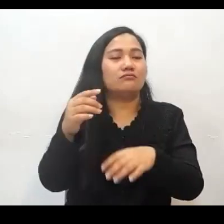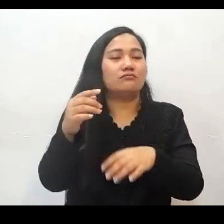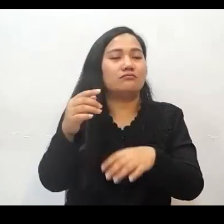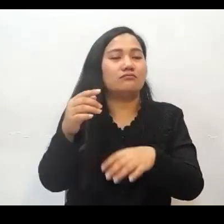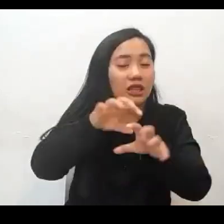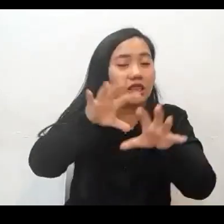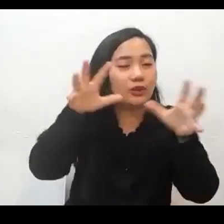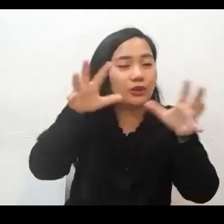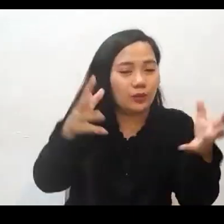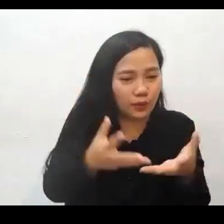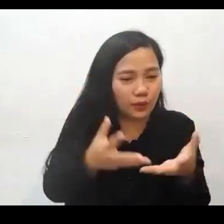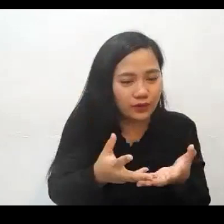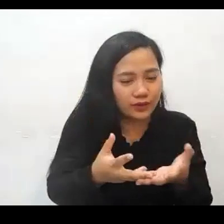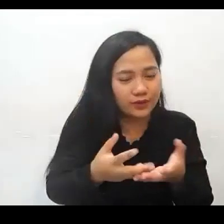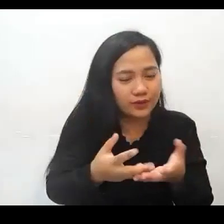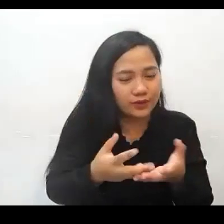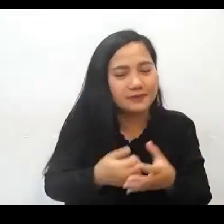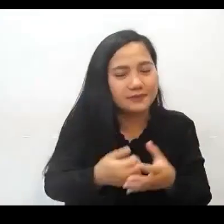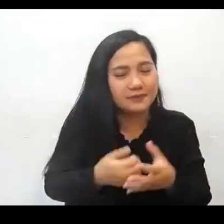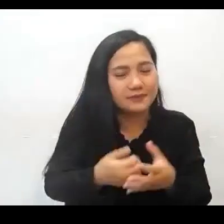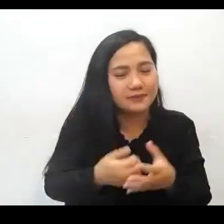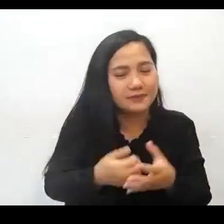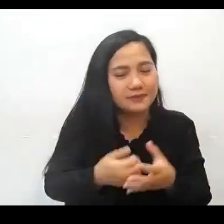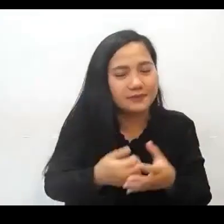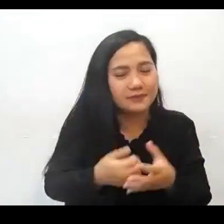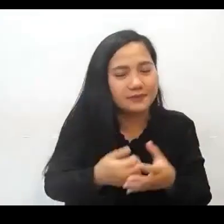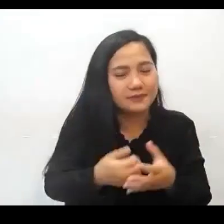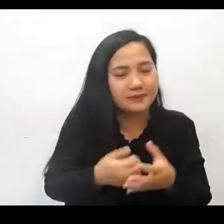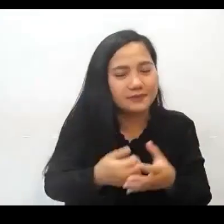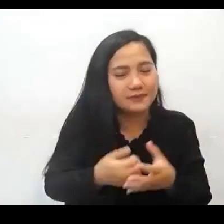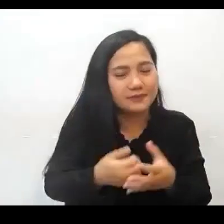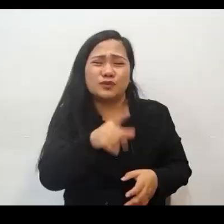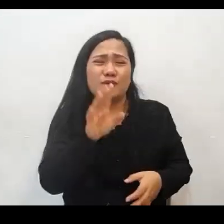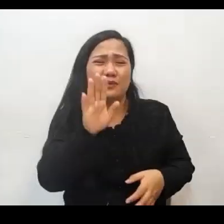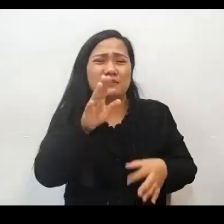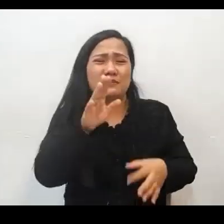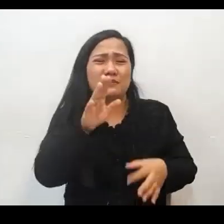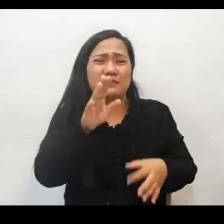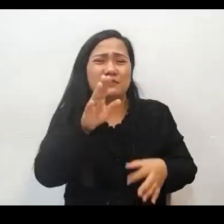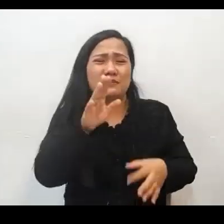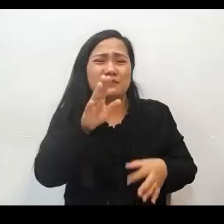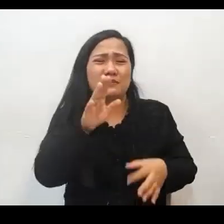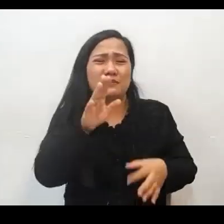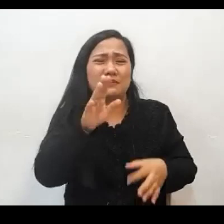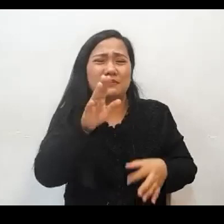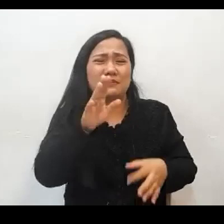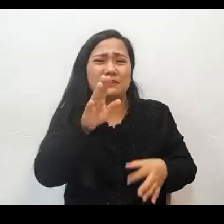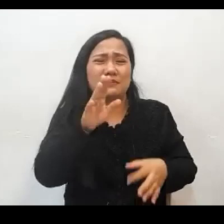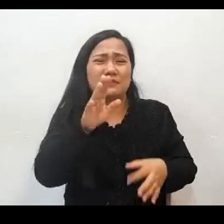Kaya maraming tao po yung mali yung intindi na para hindi makagawa ng kasalanan, kailangan maging hiwalay. Kaya maraming tao po yung